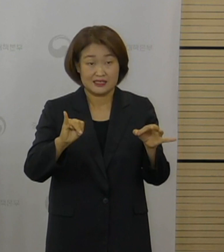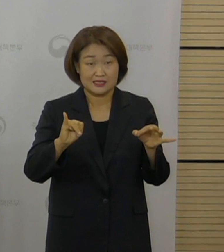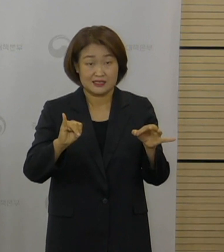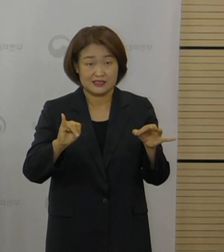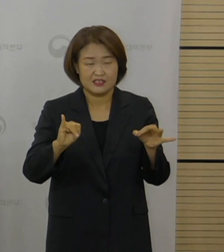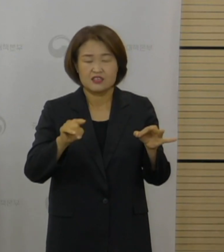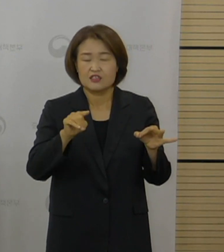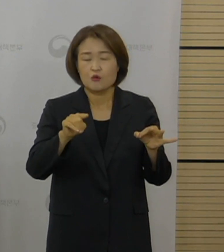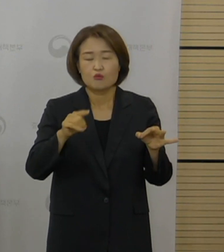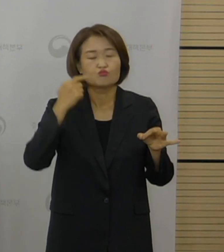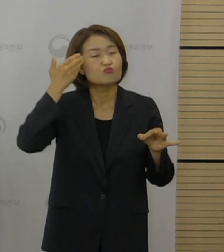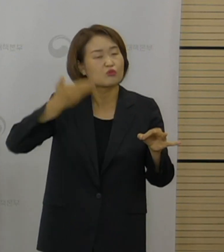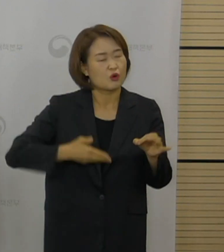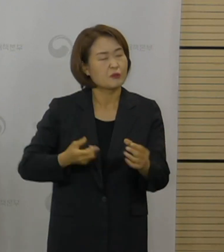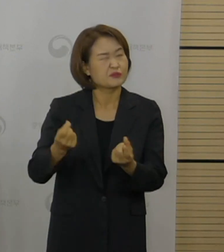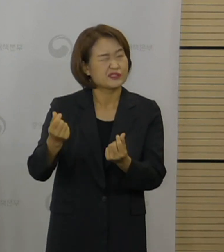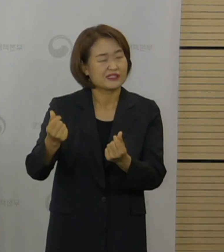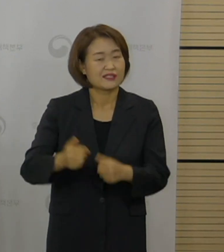이득 분석과 관련돼서